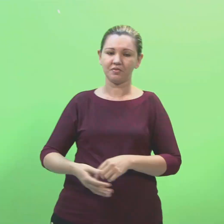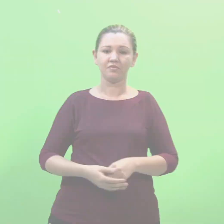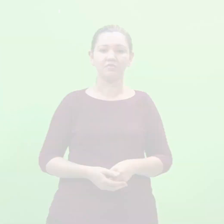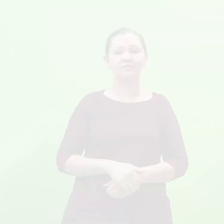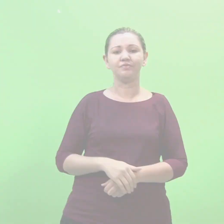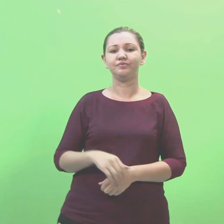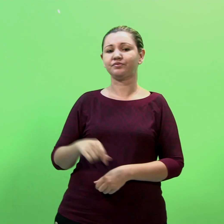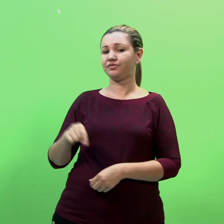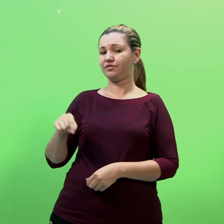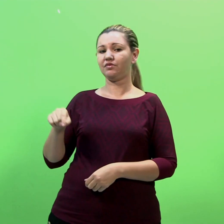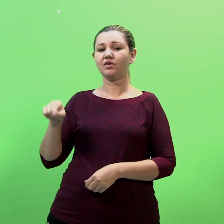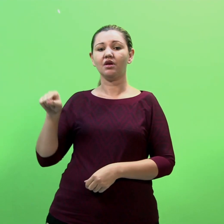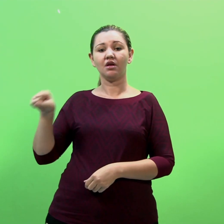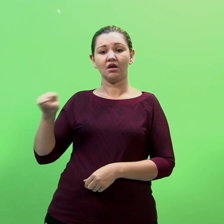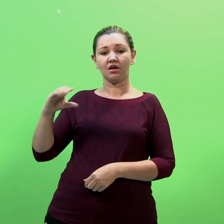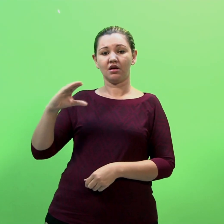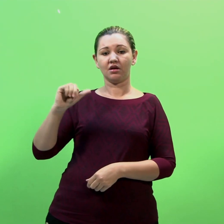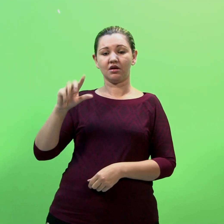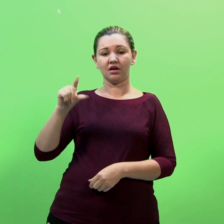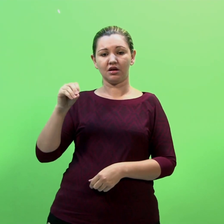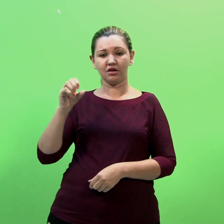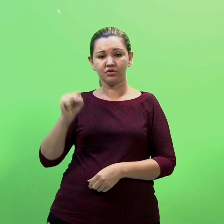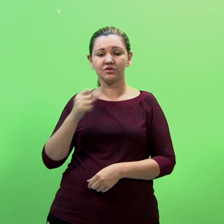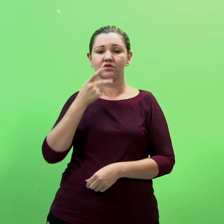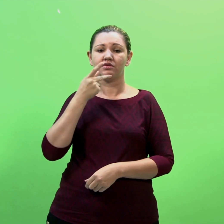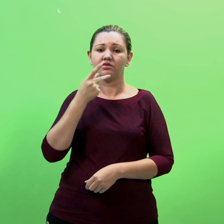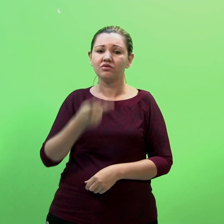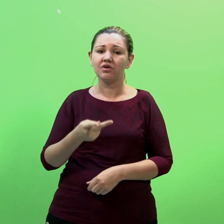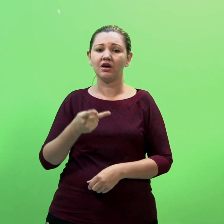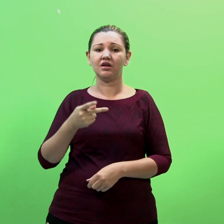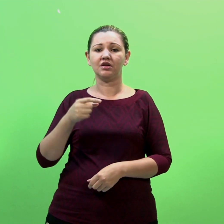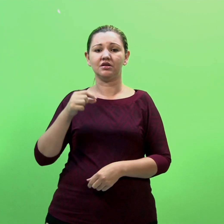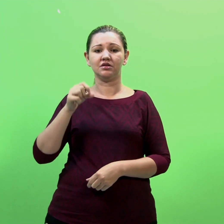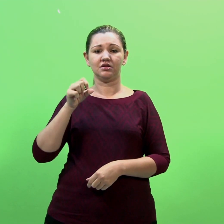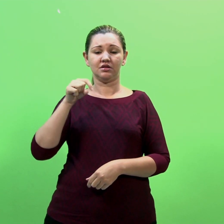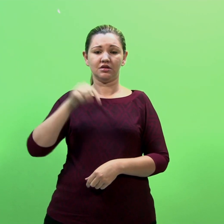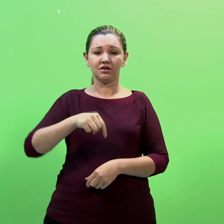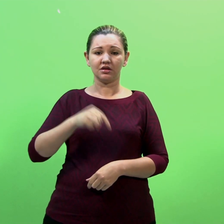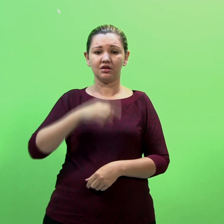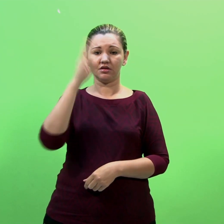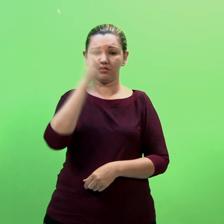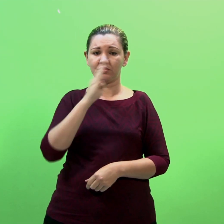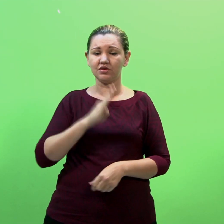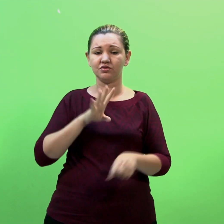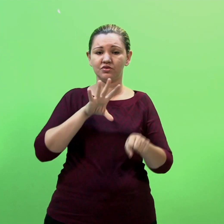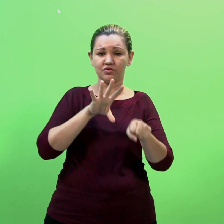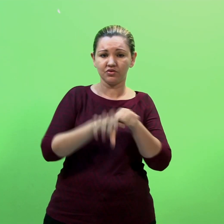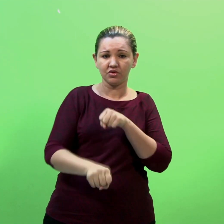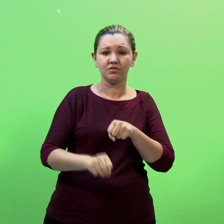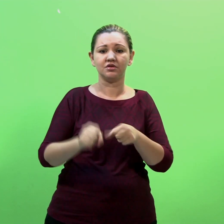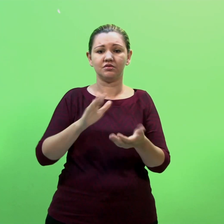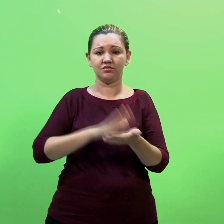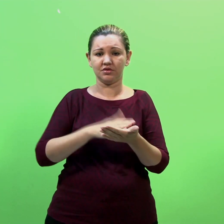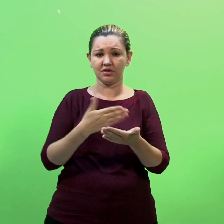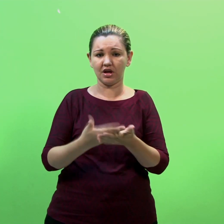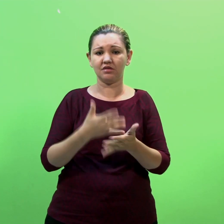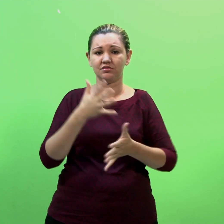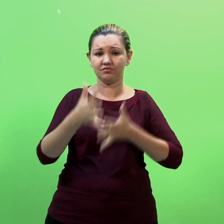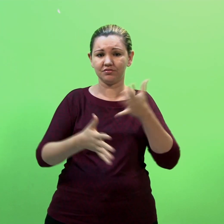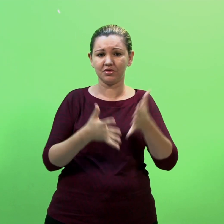O autor relata que a formação de intérpretes de língua de sinais no Brasil ainda é feita de forma incipiente se comparada